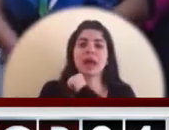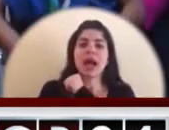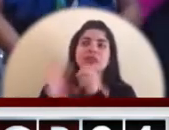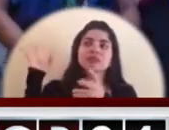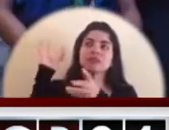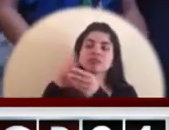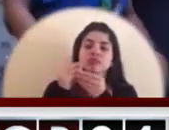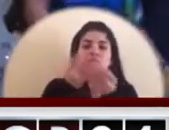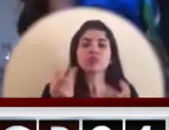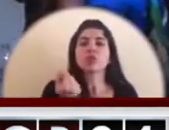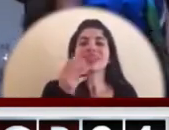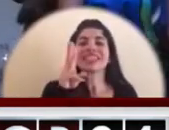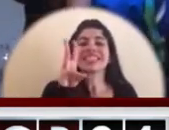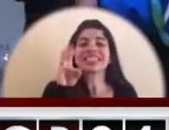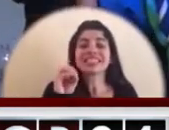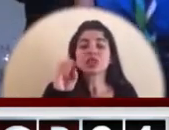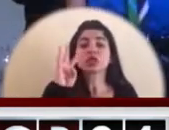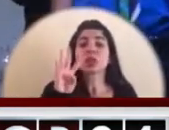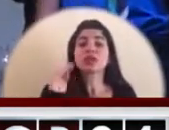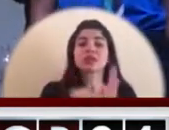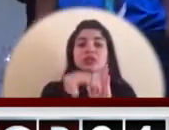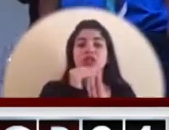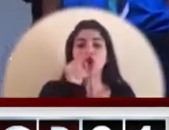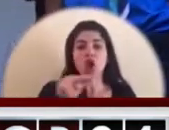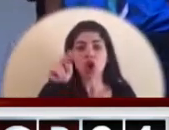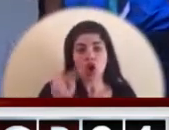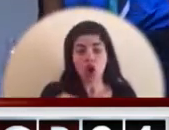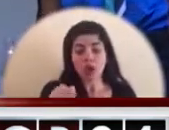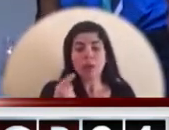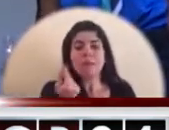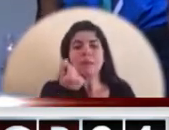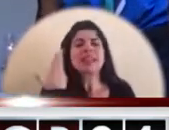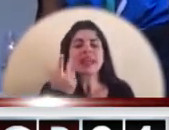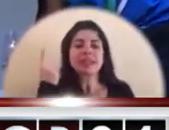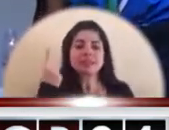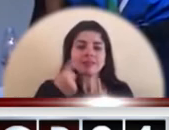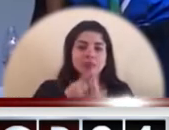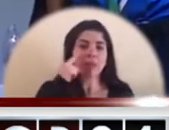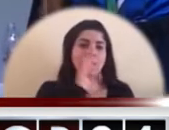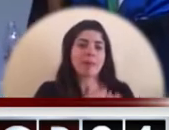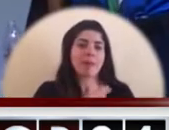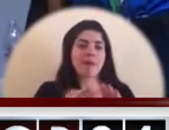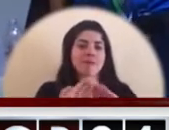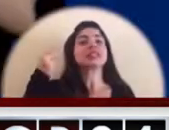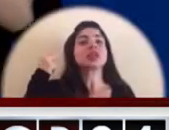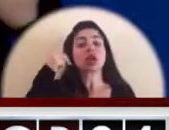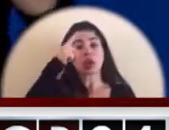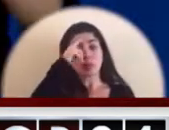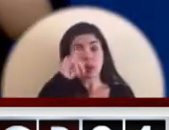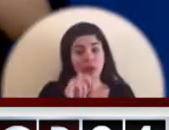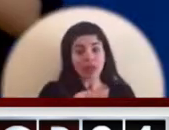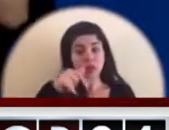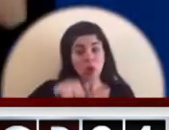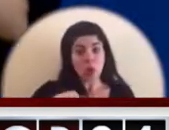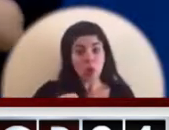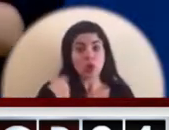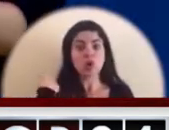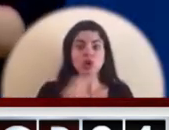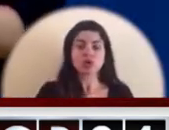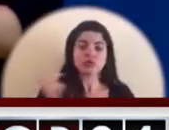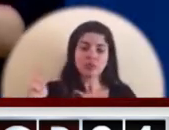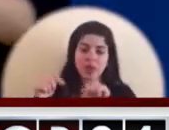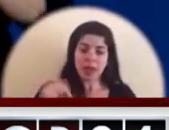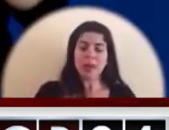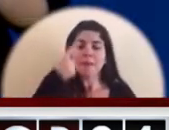por el huracán Oto. Gracias al pueblo de Costa Rica se logró algo histórico y es por eso que hoy estamos